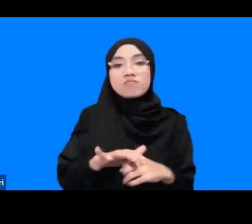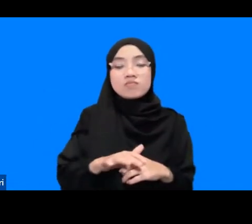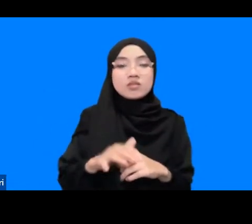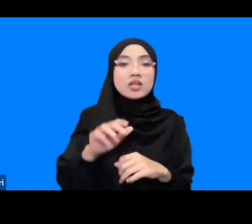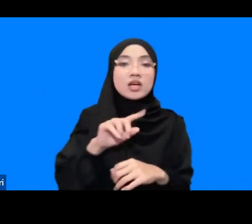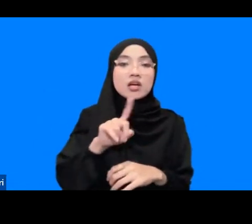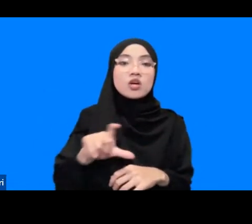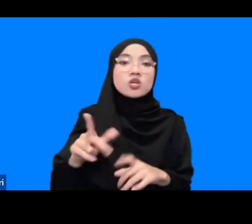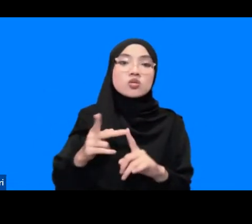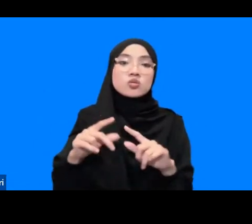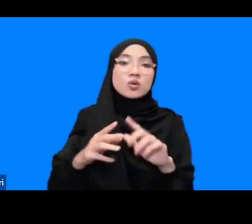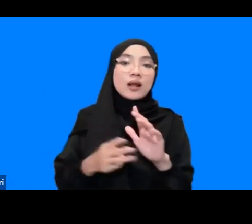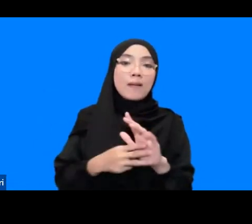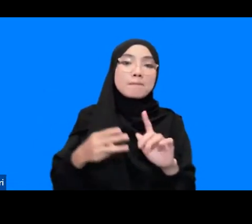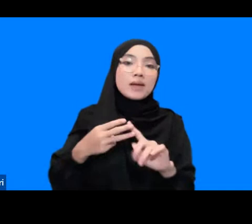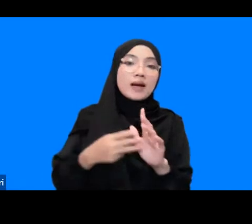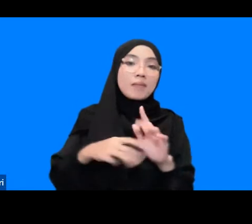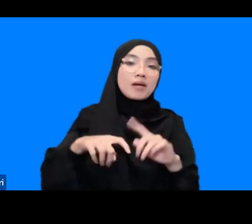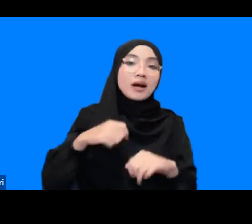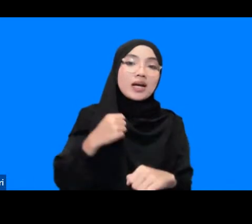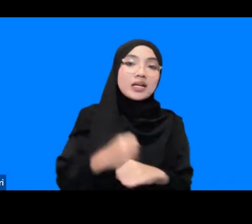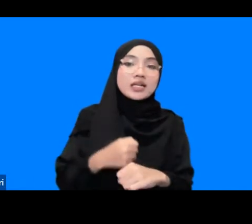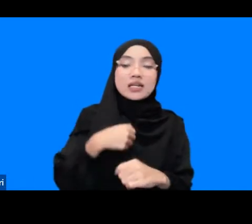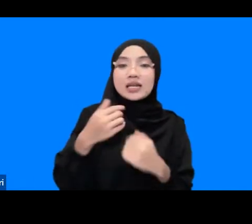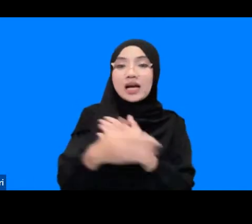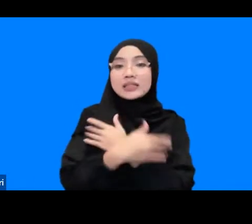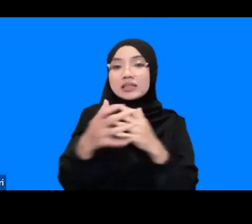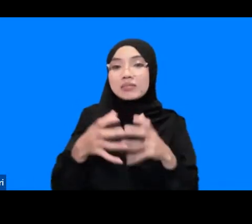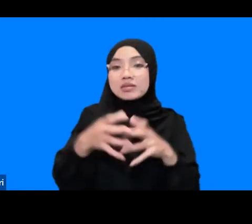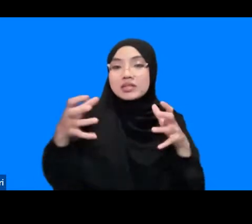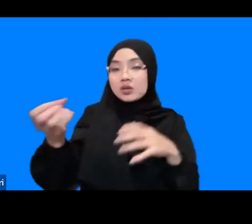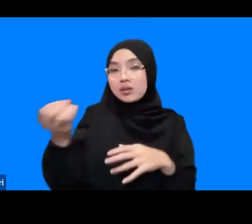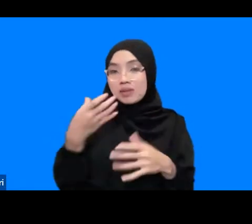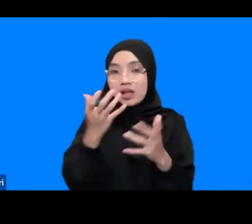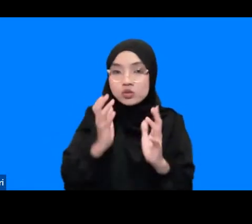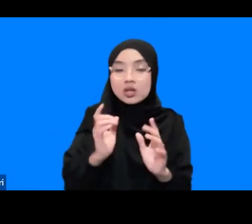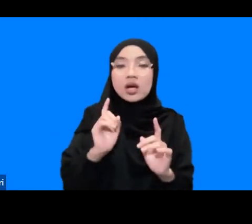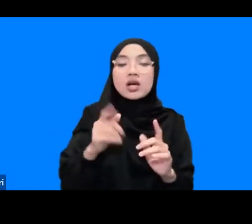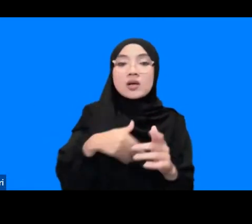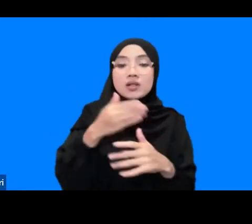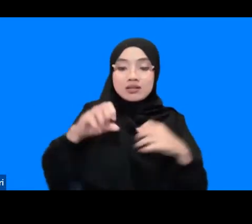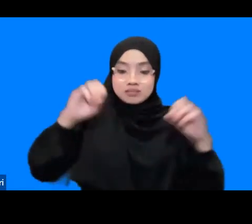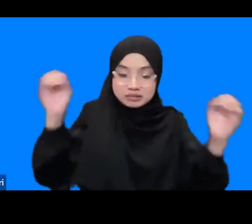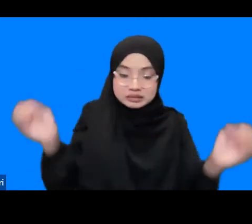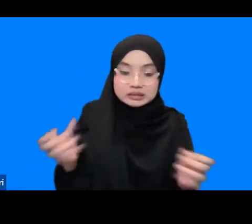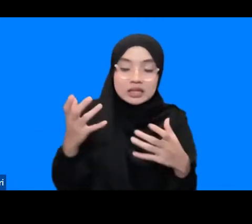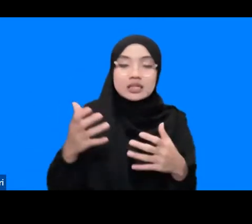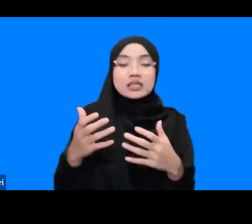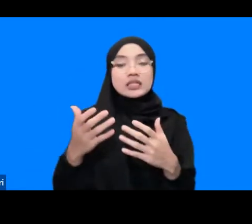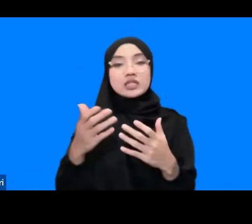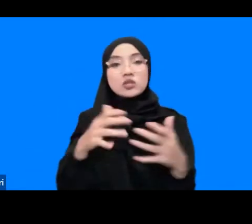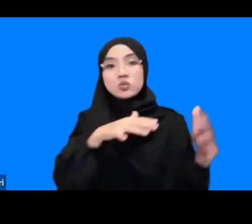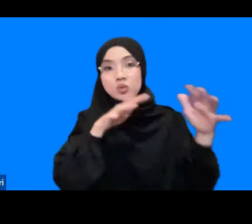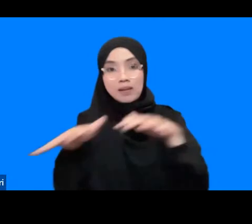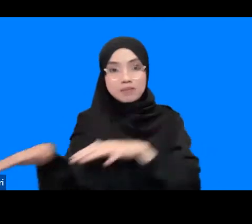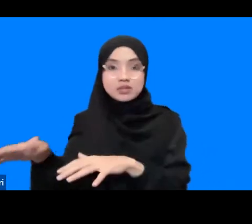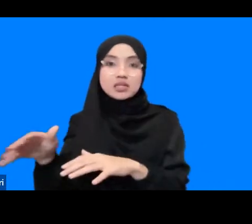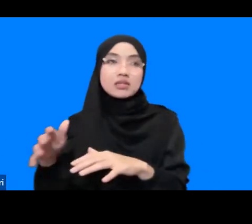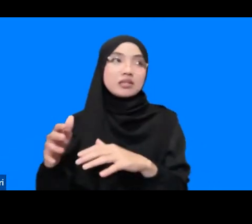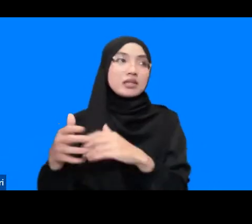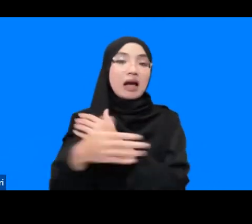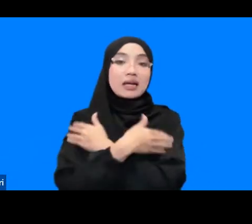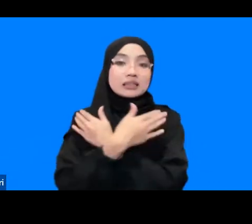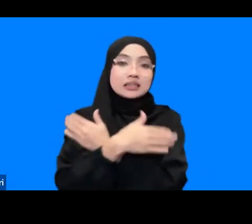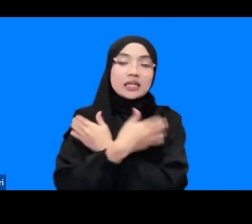Zulham dari BMKG Aceh Besar juga menyebutkan bahwa setelah kejadian tsunami 2004 di bandar Aceh dan Aceh Besar